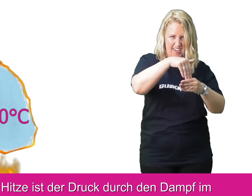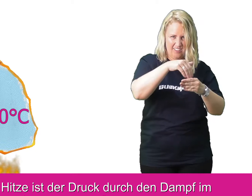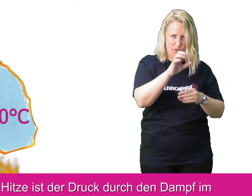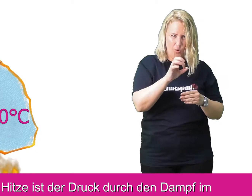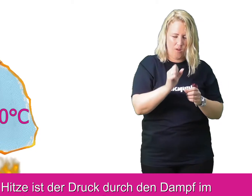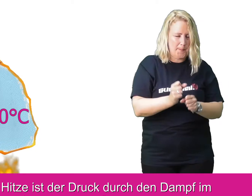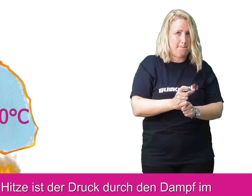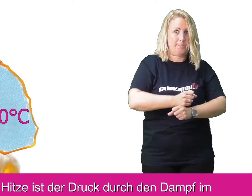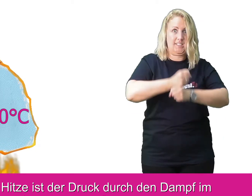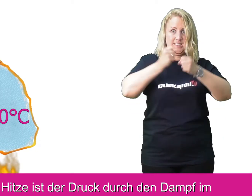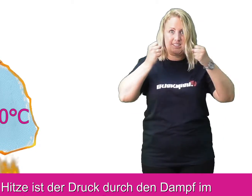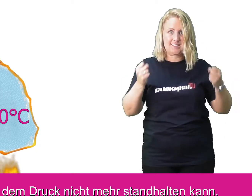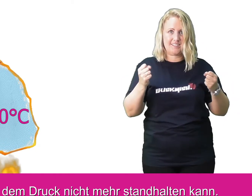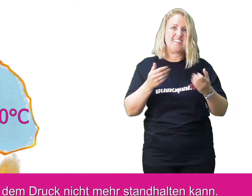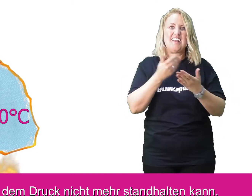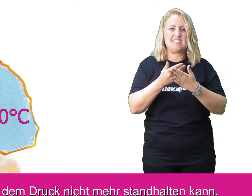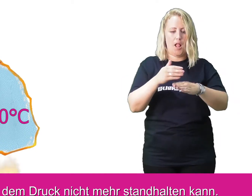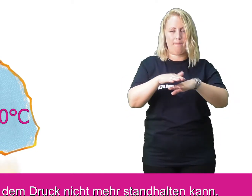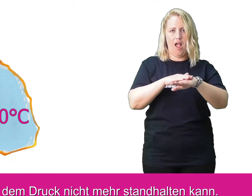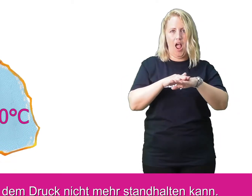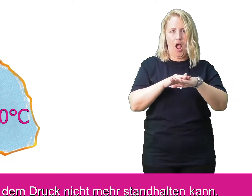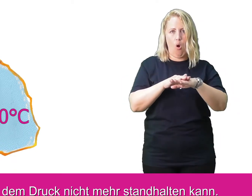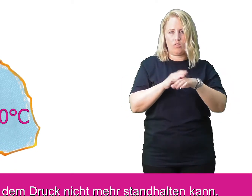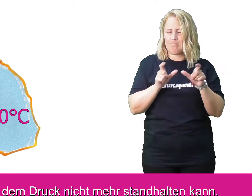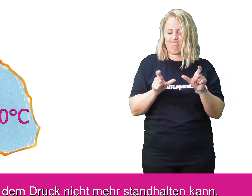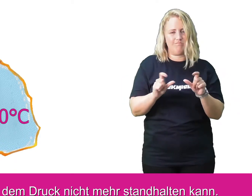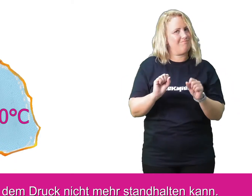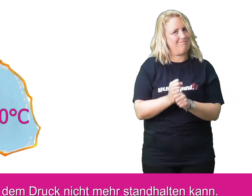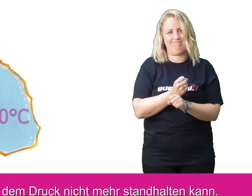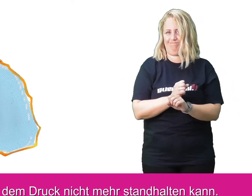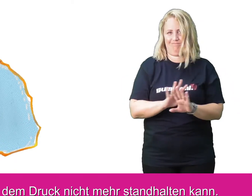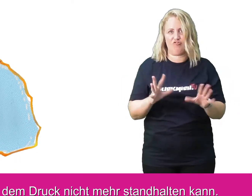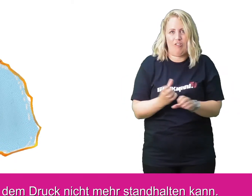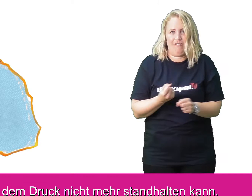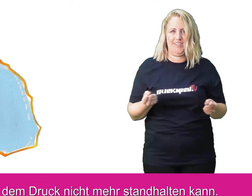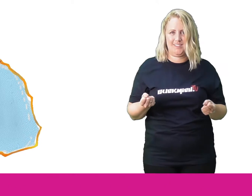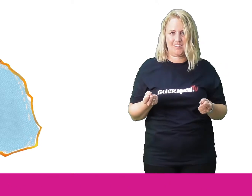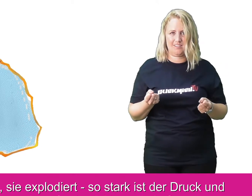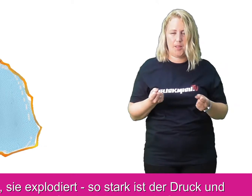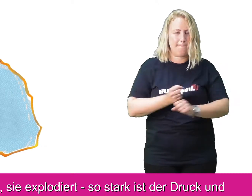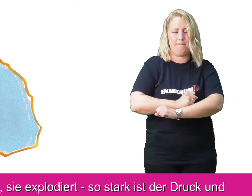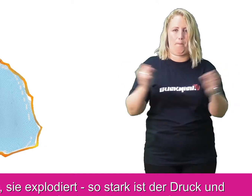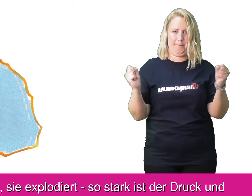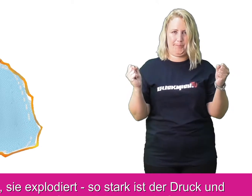dass die Haut dem Druck nicht mehr standhalten kann. Sie platzt.